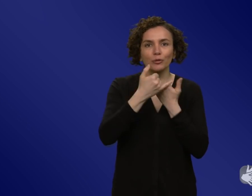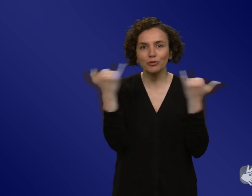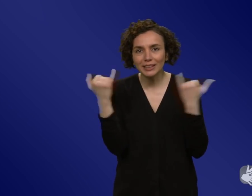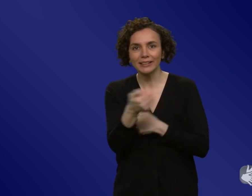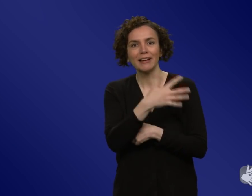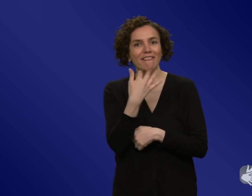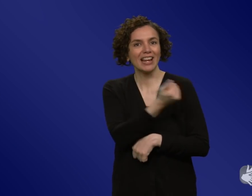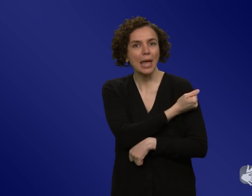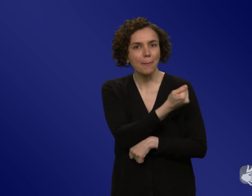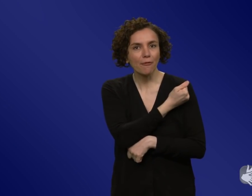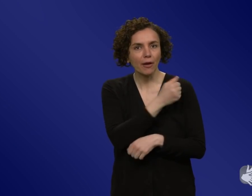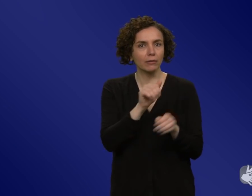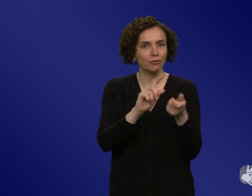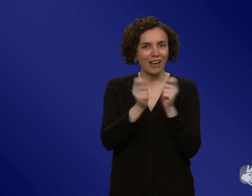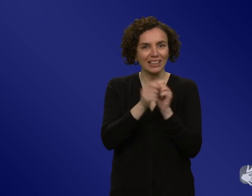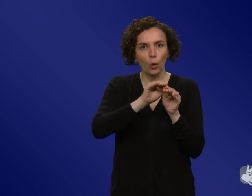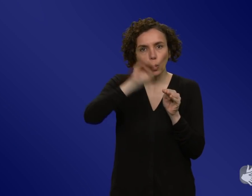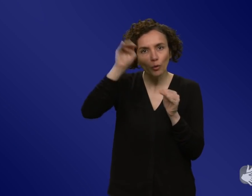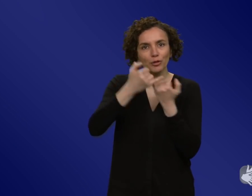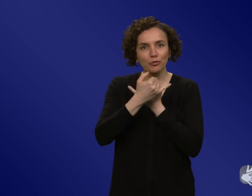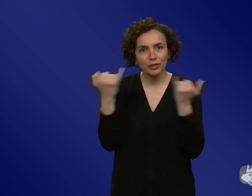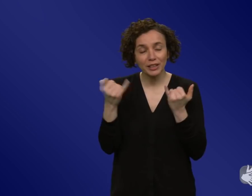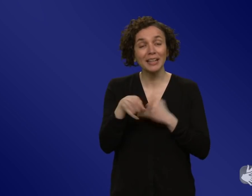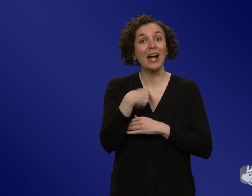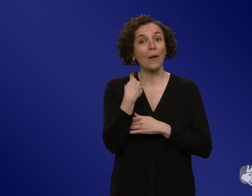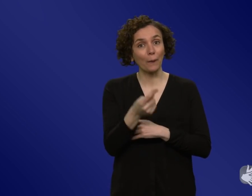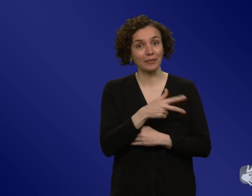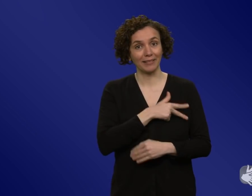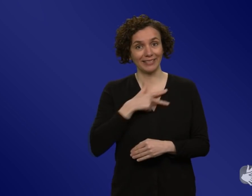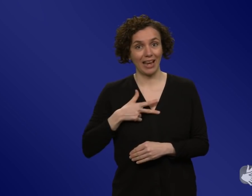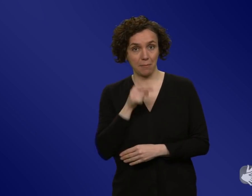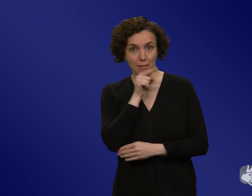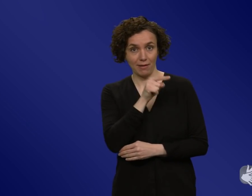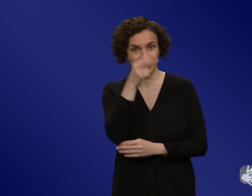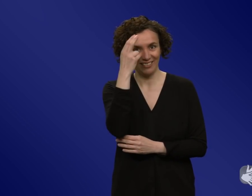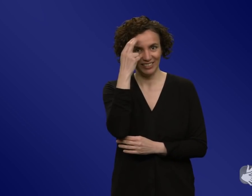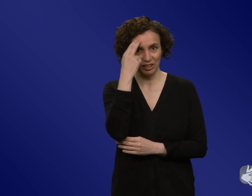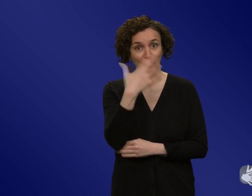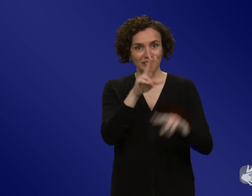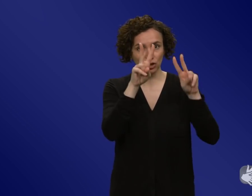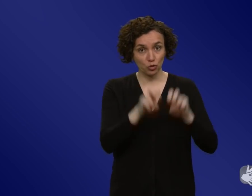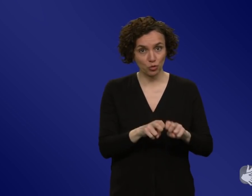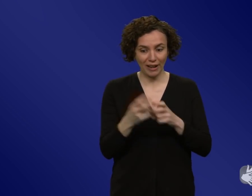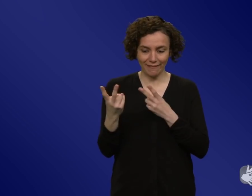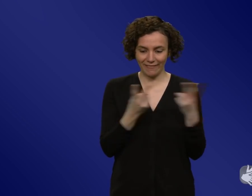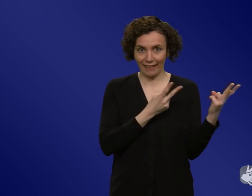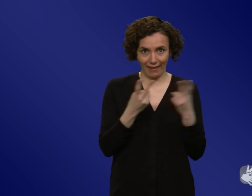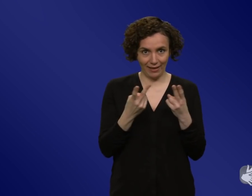die Wissenschaftler aus Dänemark haben mal in ihrer Studie verglichen, was passiert, wenn man jetzt nur diesen Anstieg zeigt oder